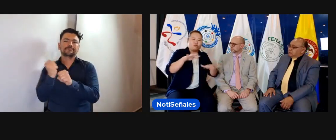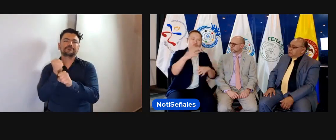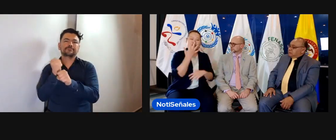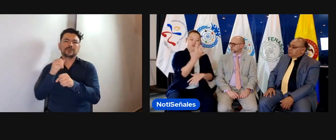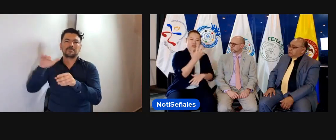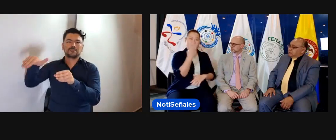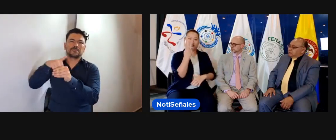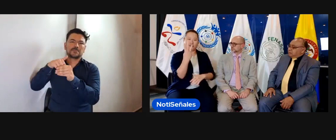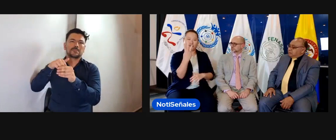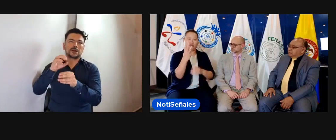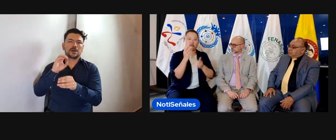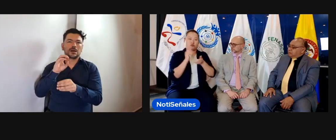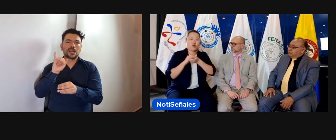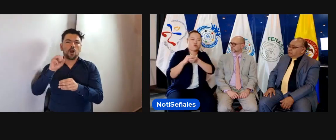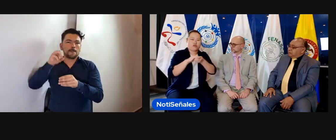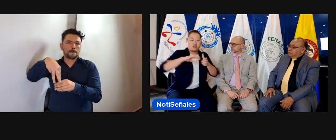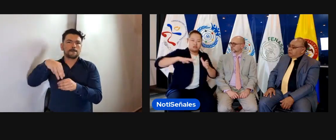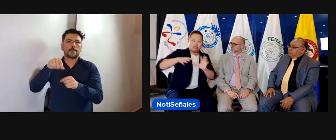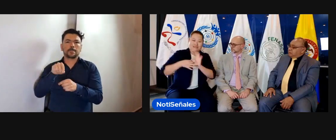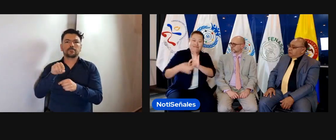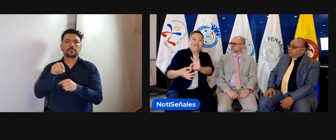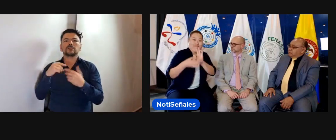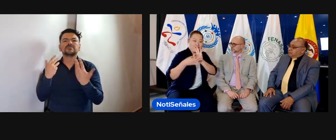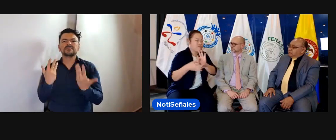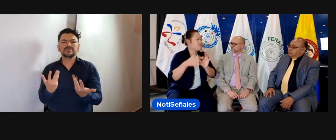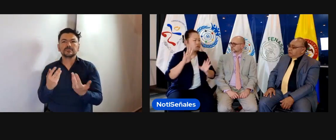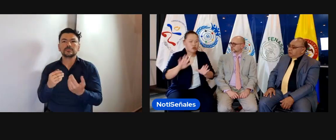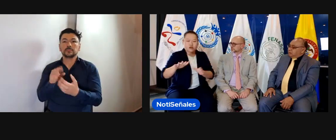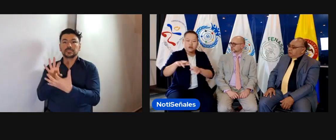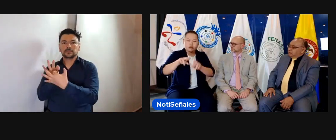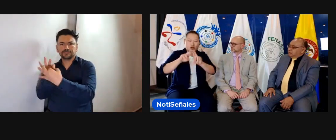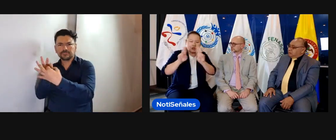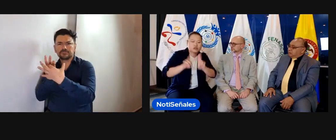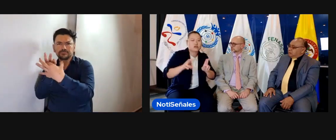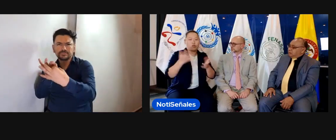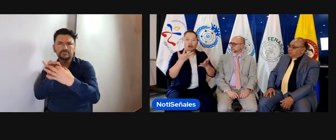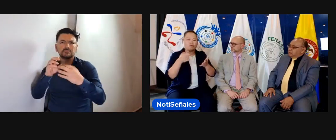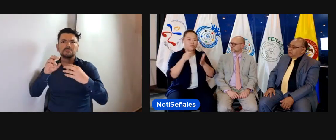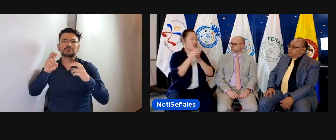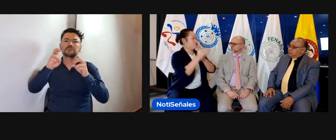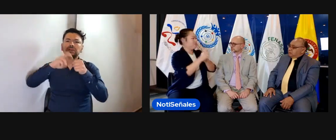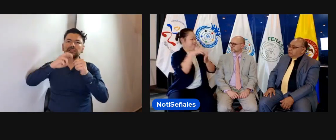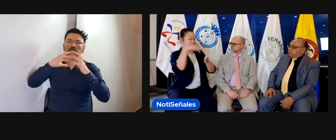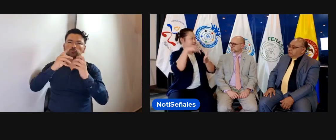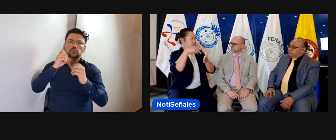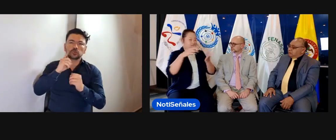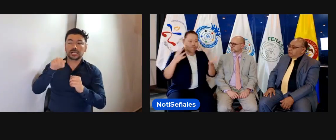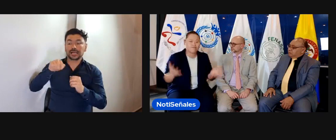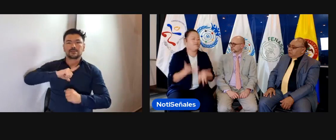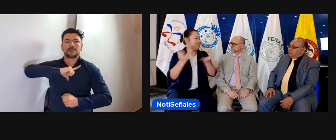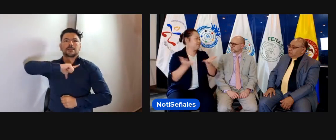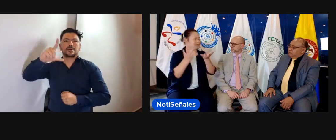Nosotros, pues justamente con JOM, hacemos ese trabajo, 53 organizaciones